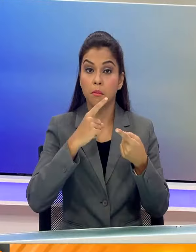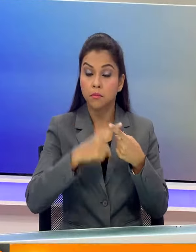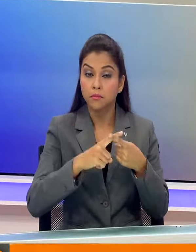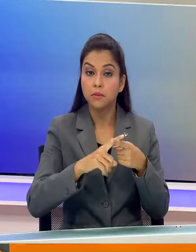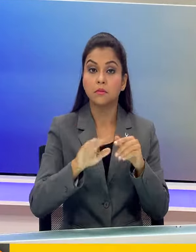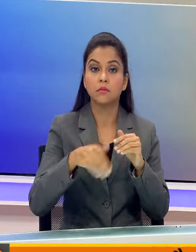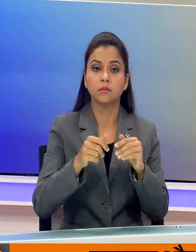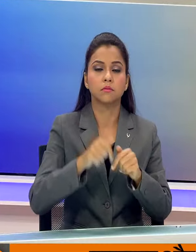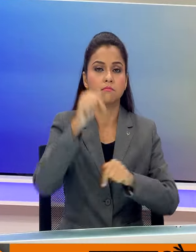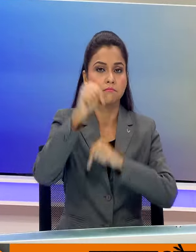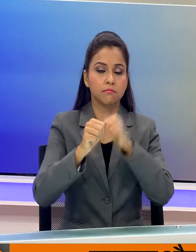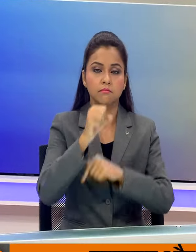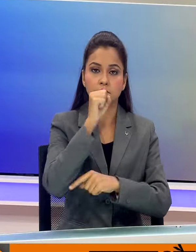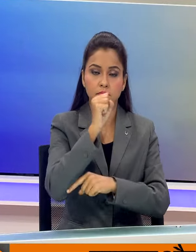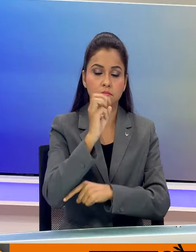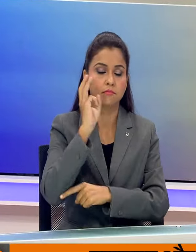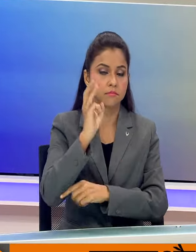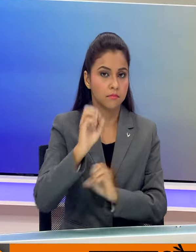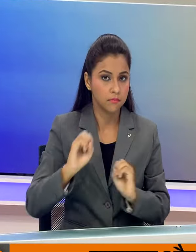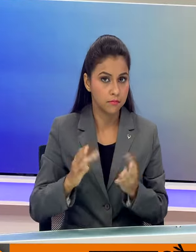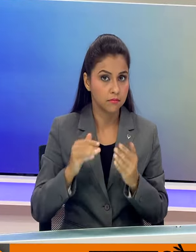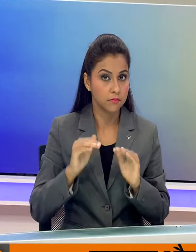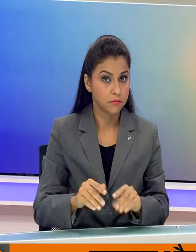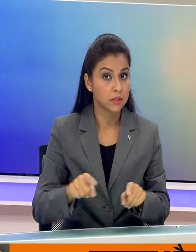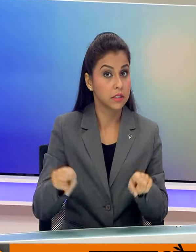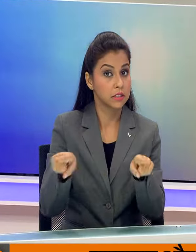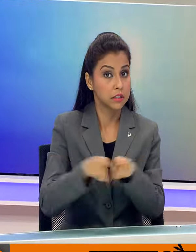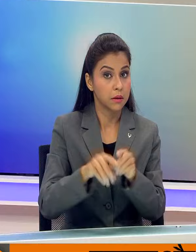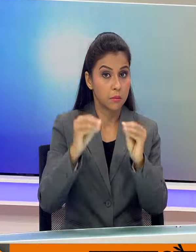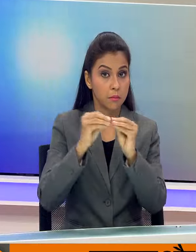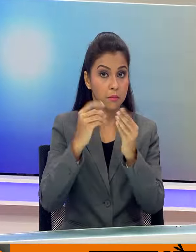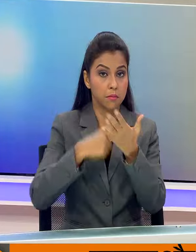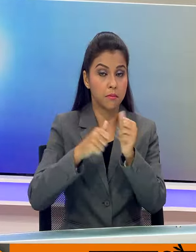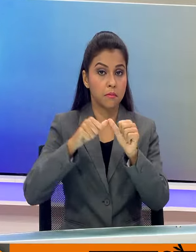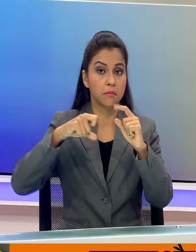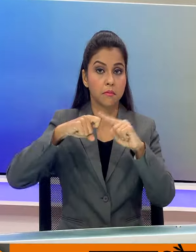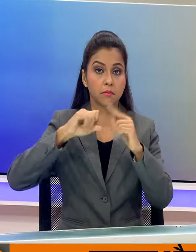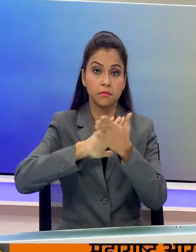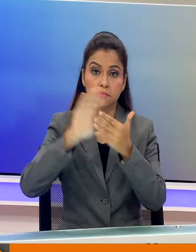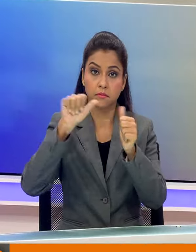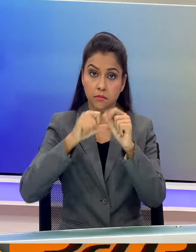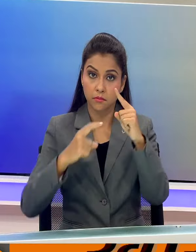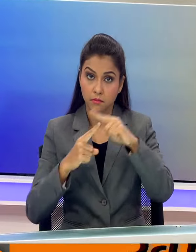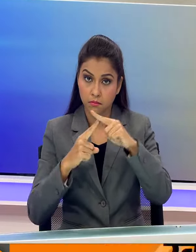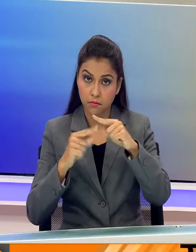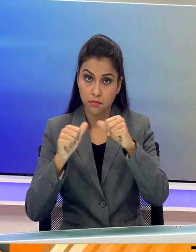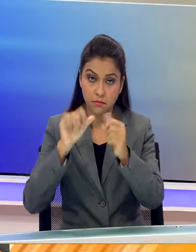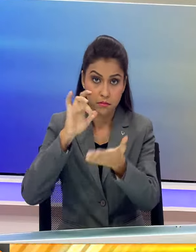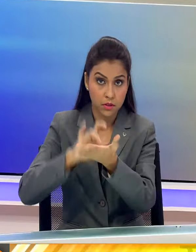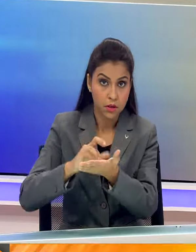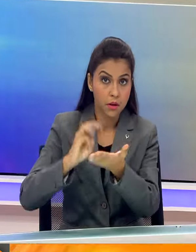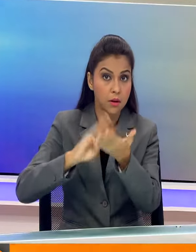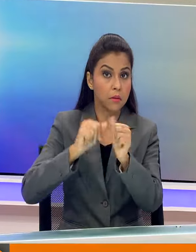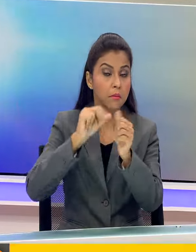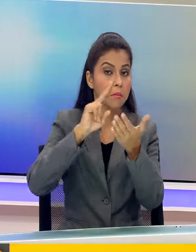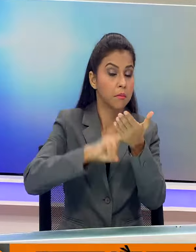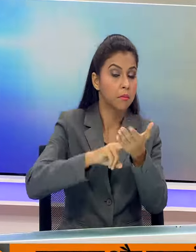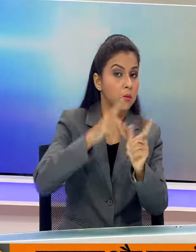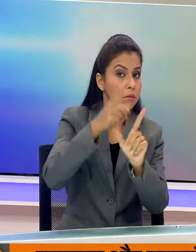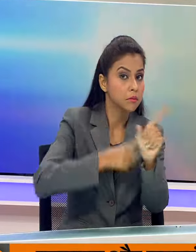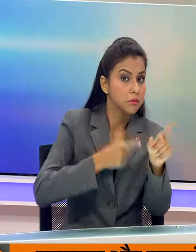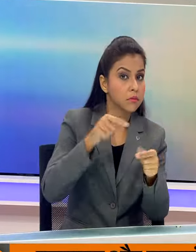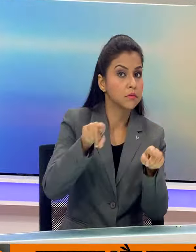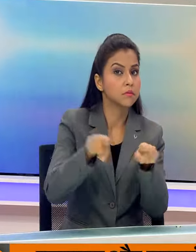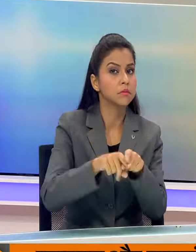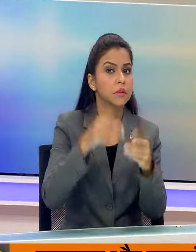जोनसभा को भी संबोधित करेंगे वही बरकठा में अमित कुमार यादव और बरही से मनूज कुमार यादव के नामांकन